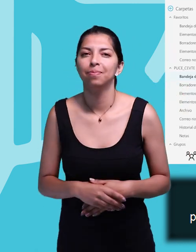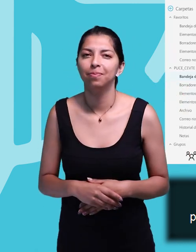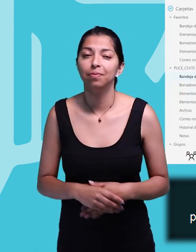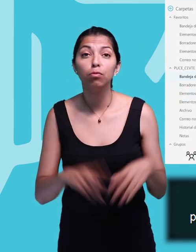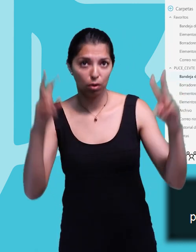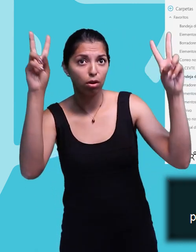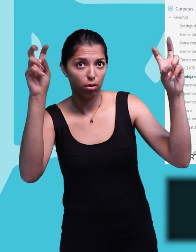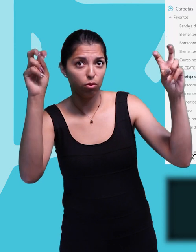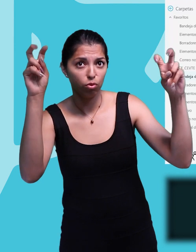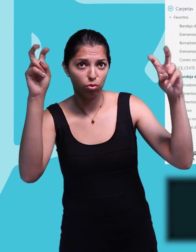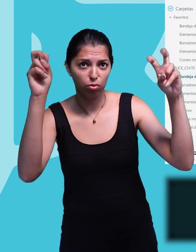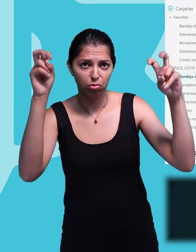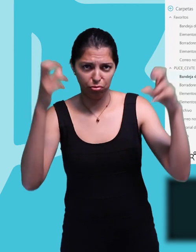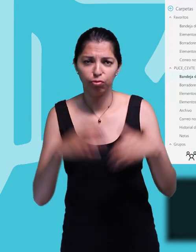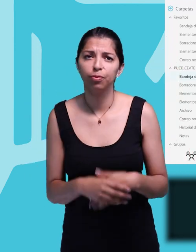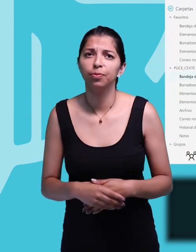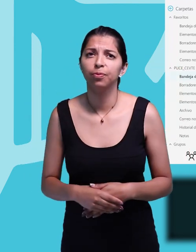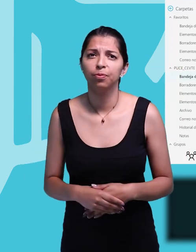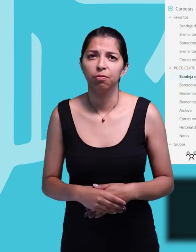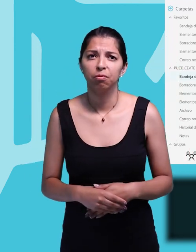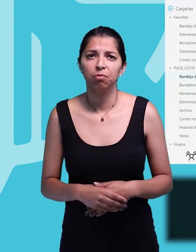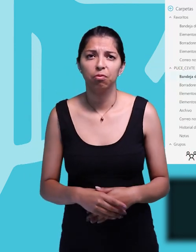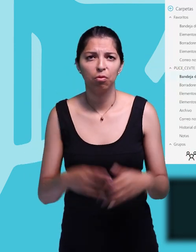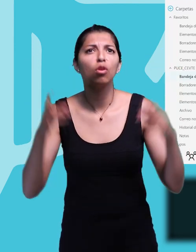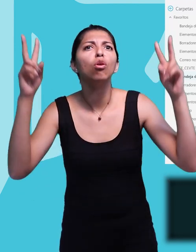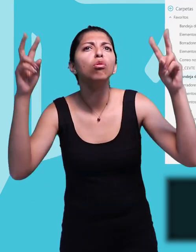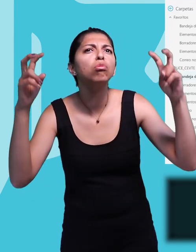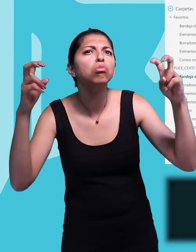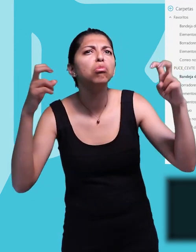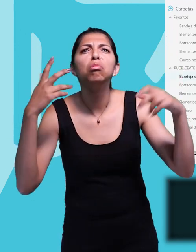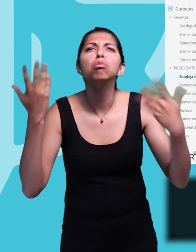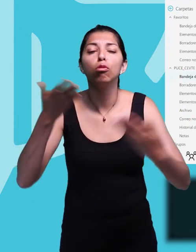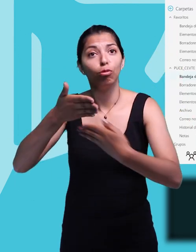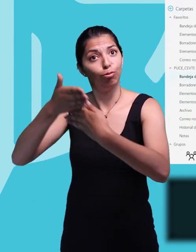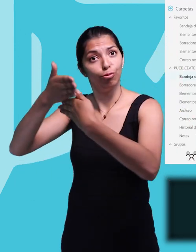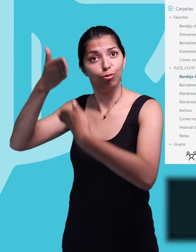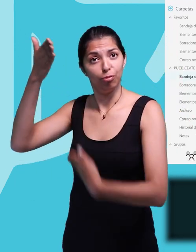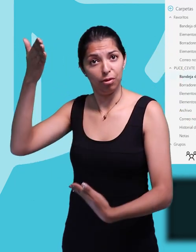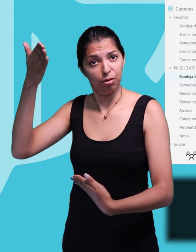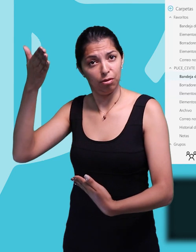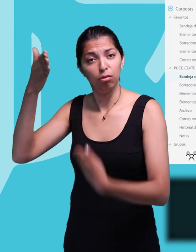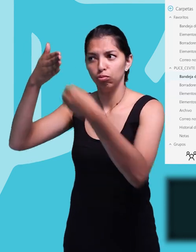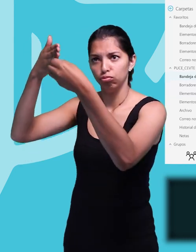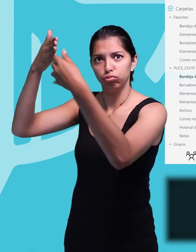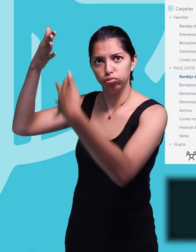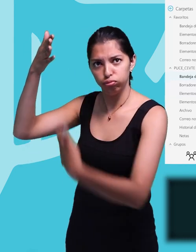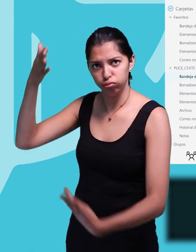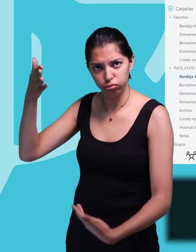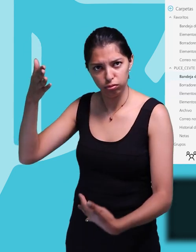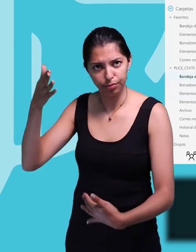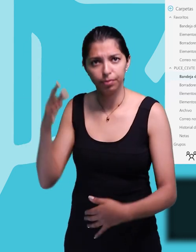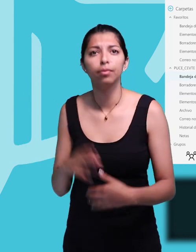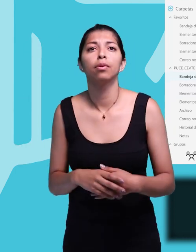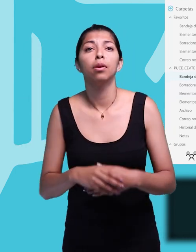conectado. En el asunto escribimos el título del mensaje y en el cuerpo